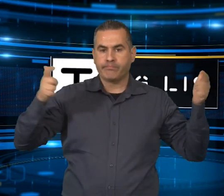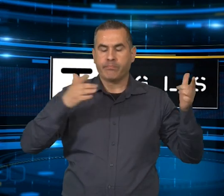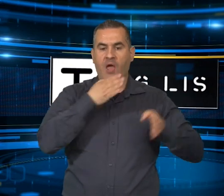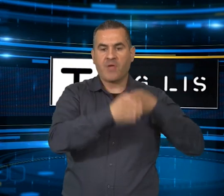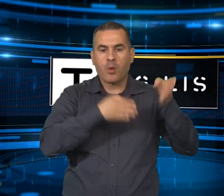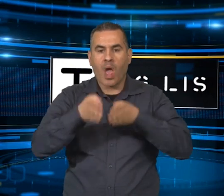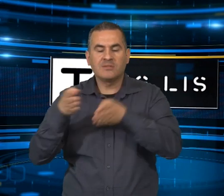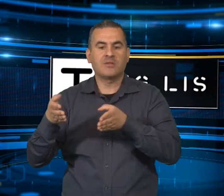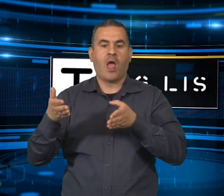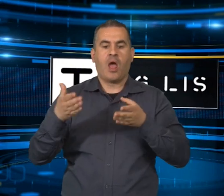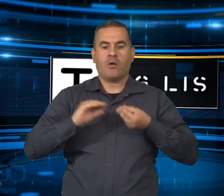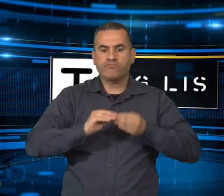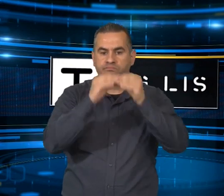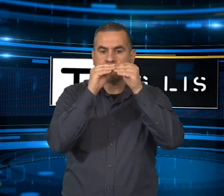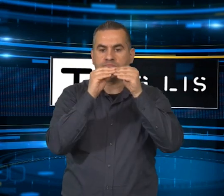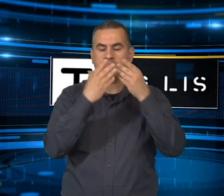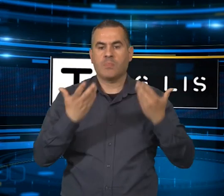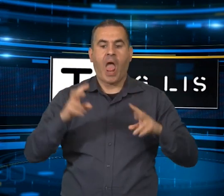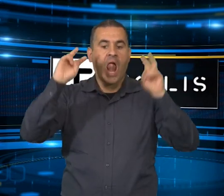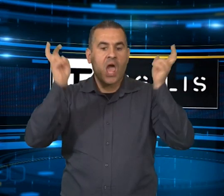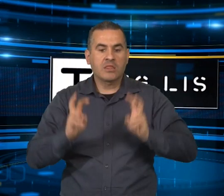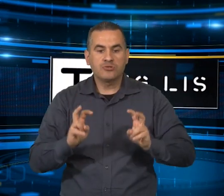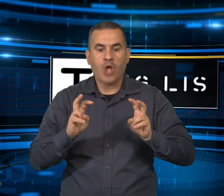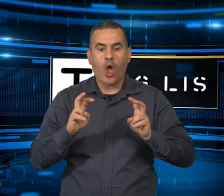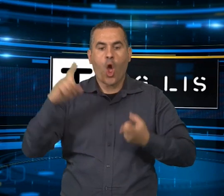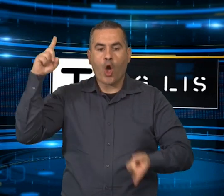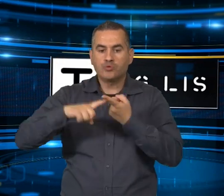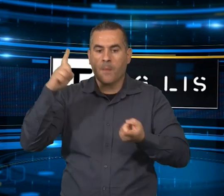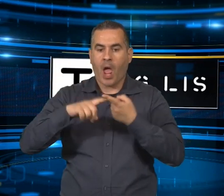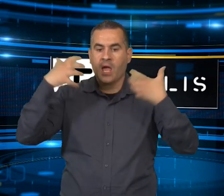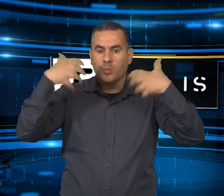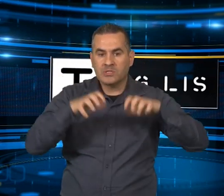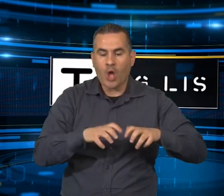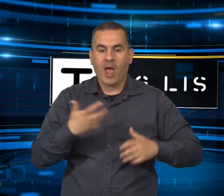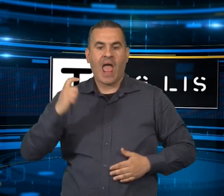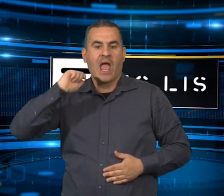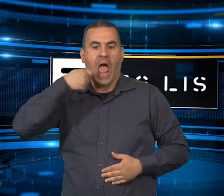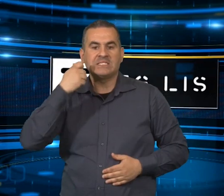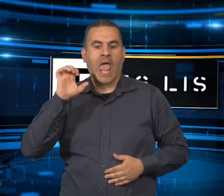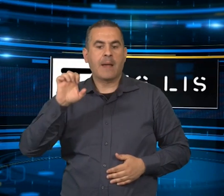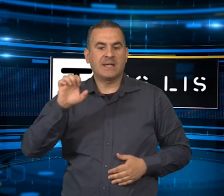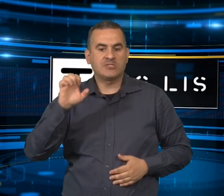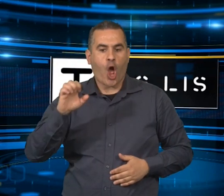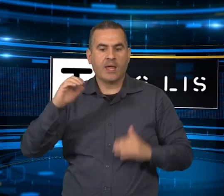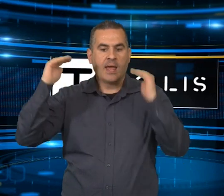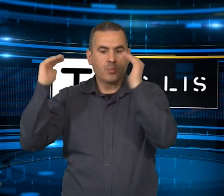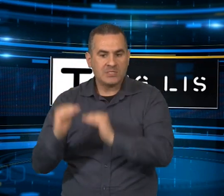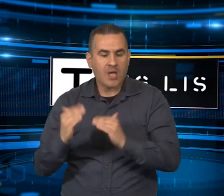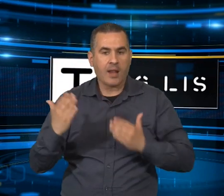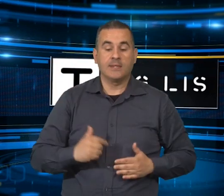classe energetica denominata E entro il 2030 e la classe energetica D entro il 2033. L'anno appena trascorso